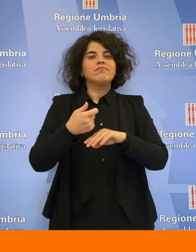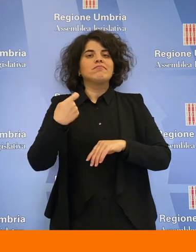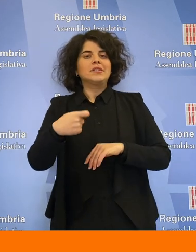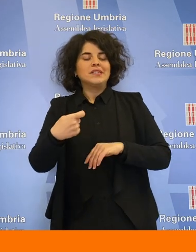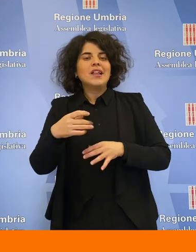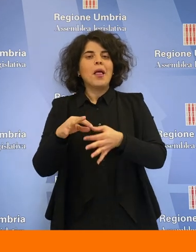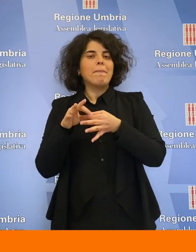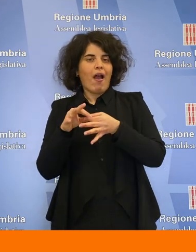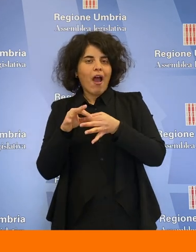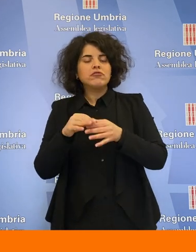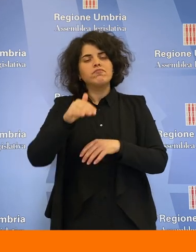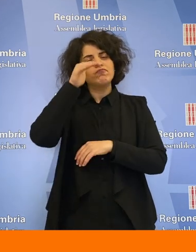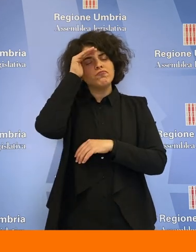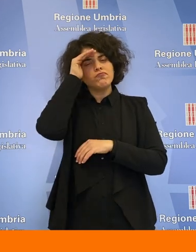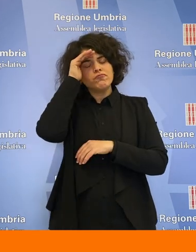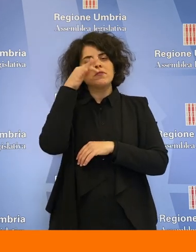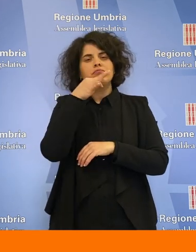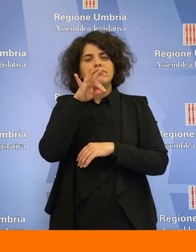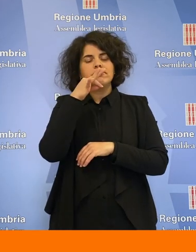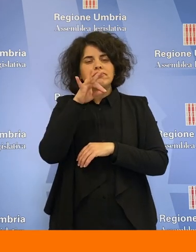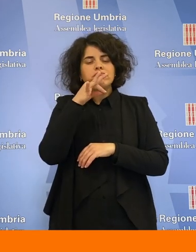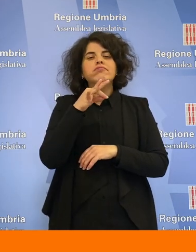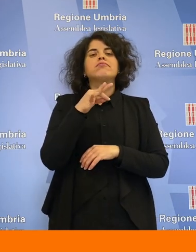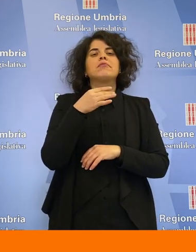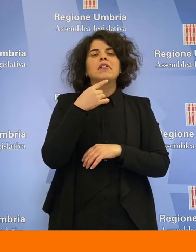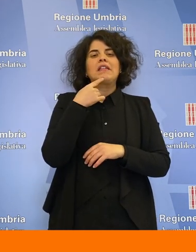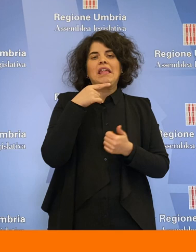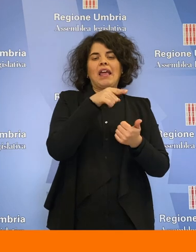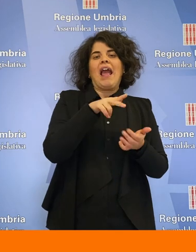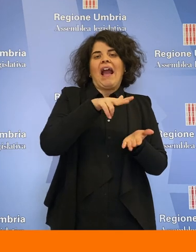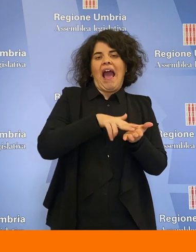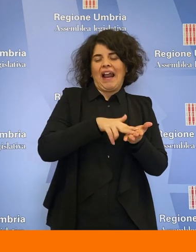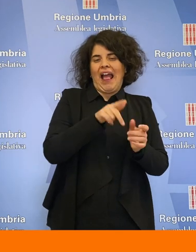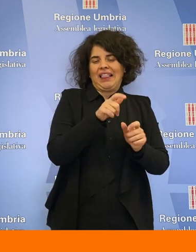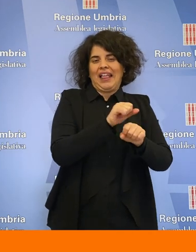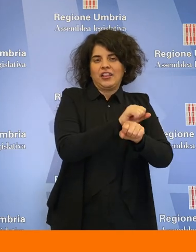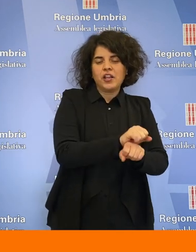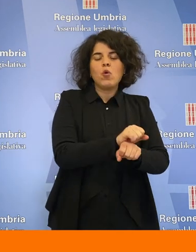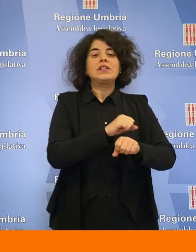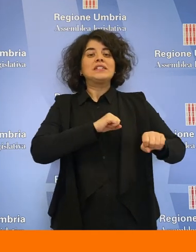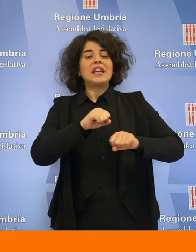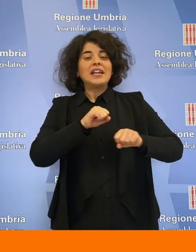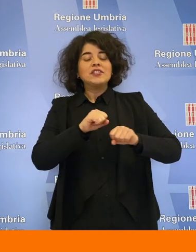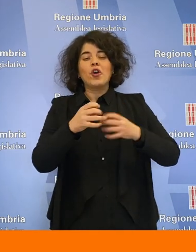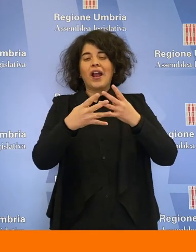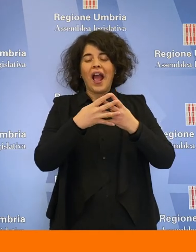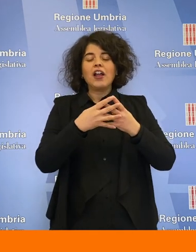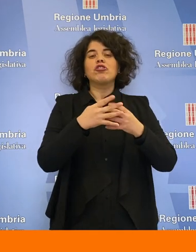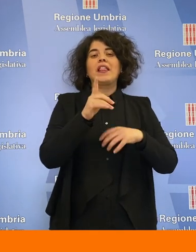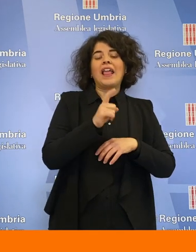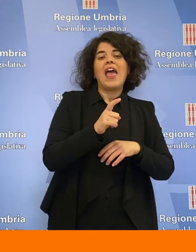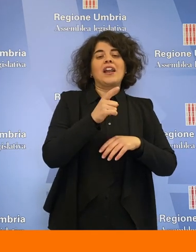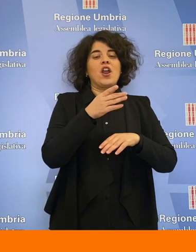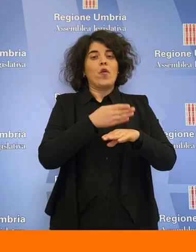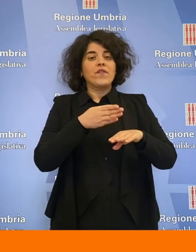presieduta da Eleoneo Rapace, ha ascoltato a Palazzo Cesaroni il garante dei detenuti, i direttori delle strutture detentive di Terni, Orvieto e